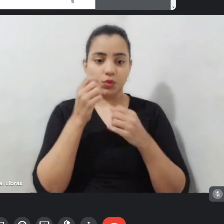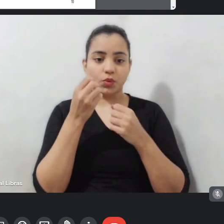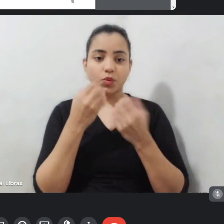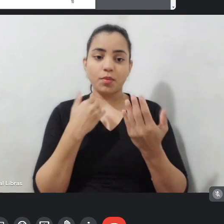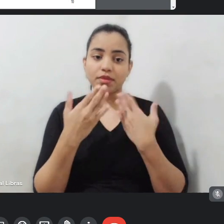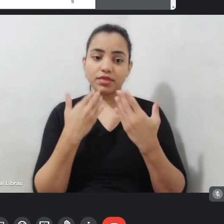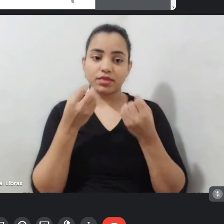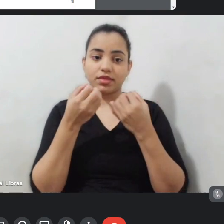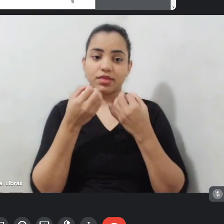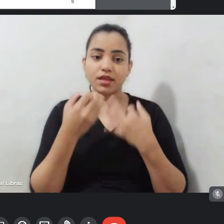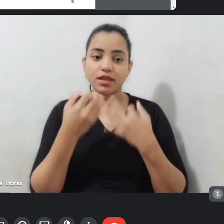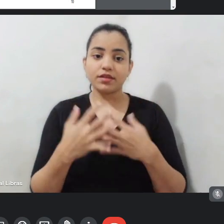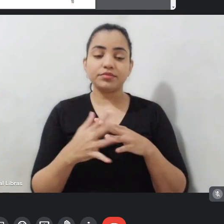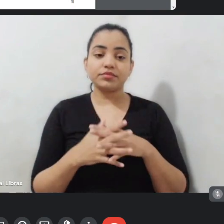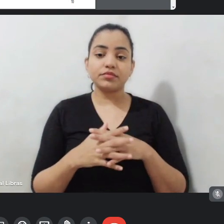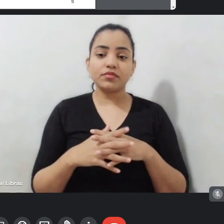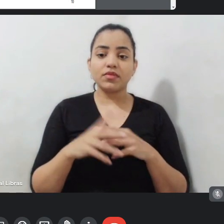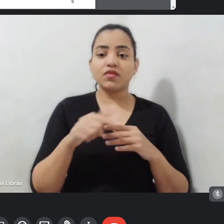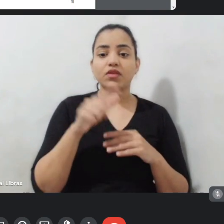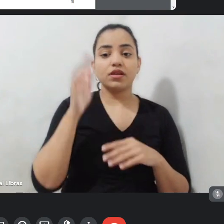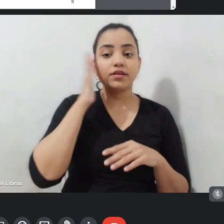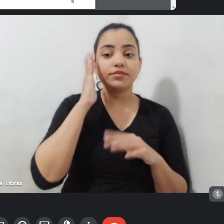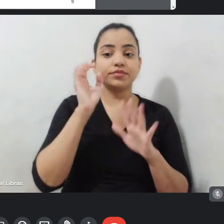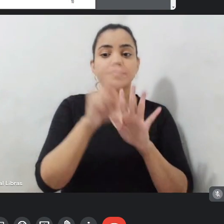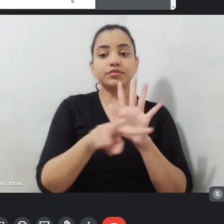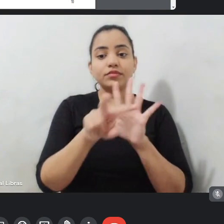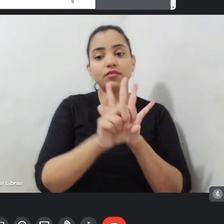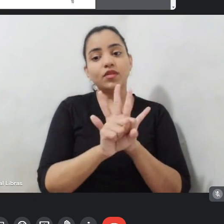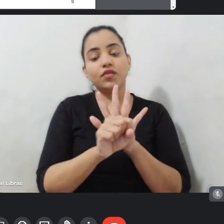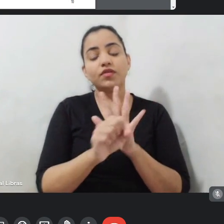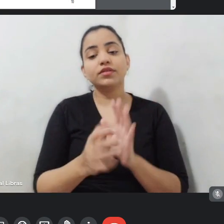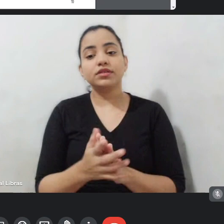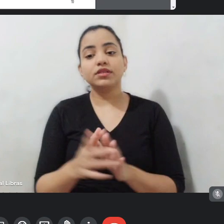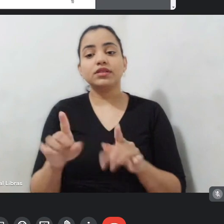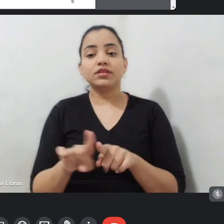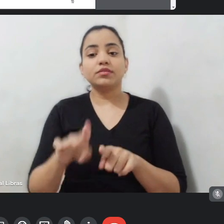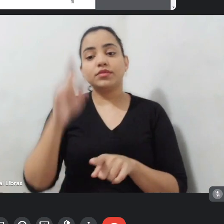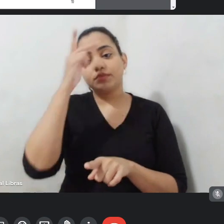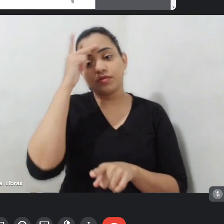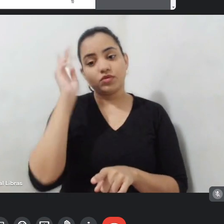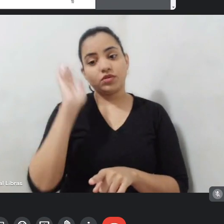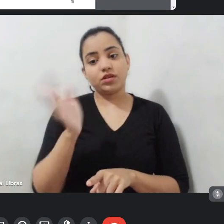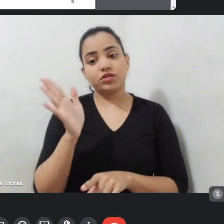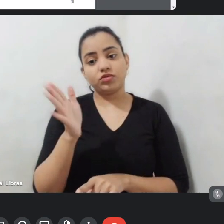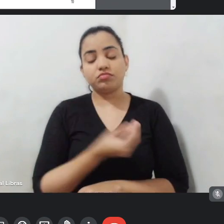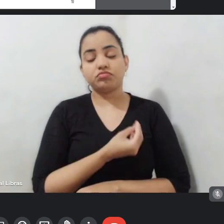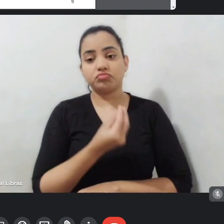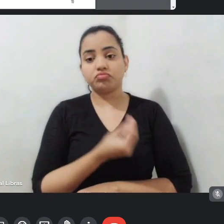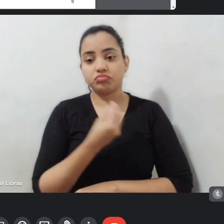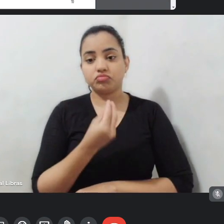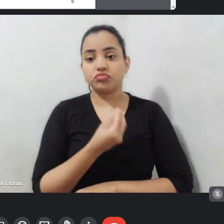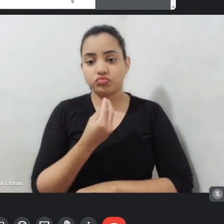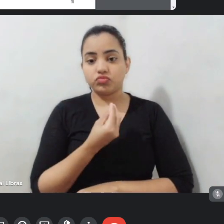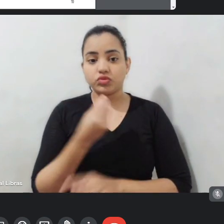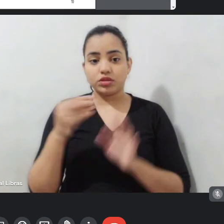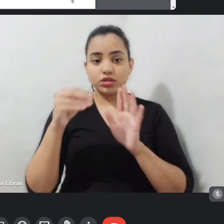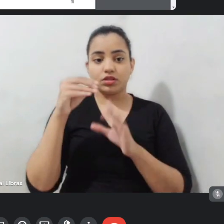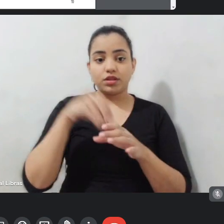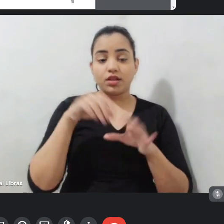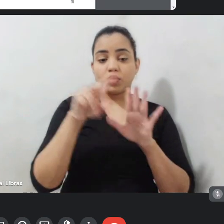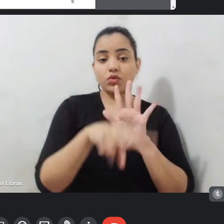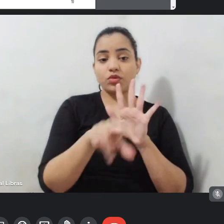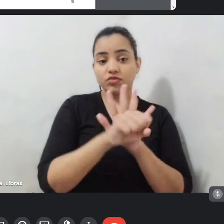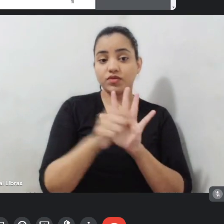aprender um pouco mais e para quem já está na cadeia produtiva do audiovisual, conseguir ter uma formação e ser melhores